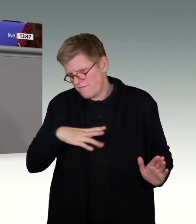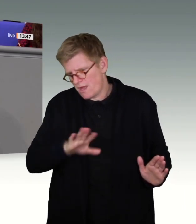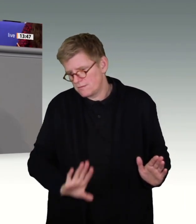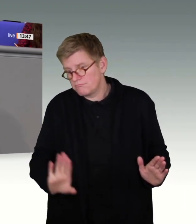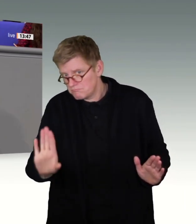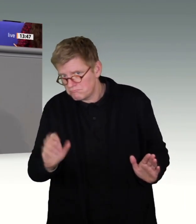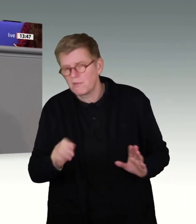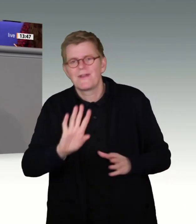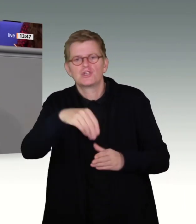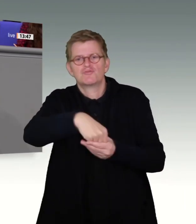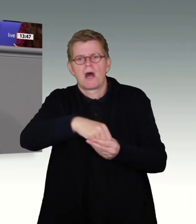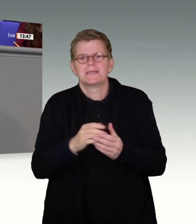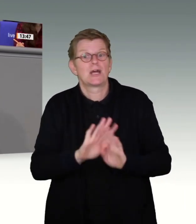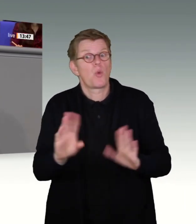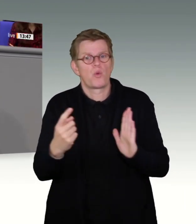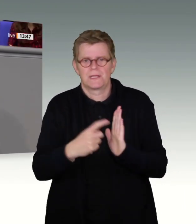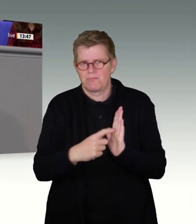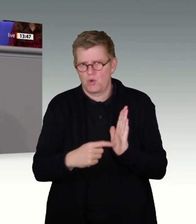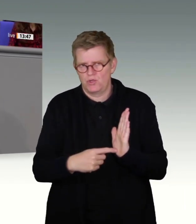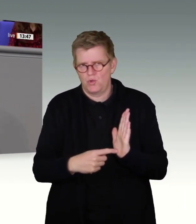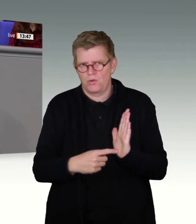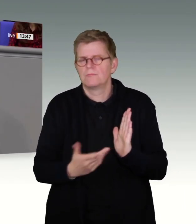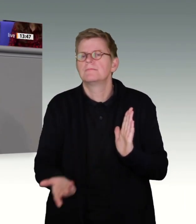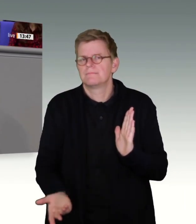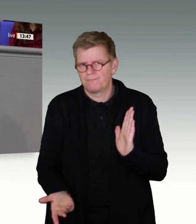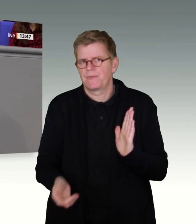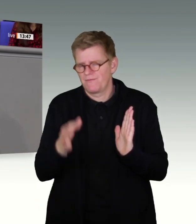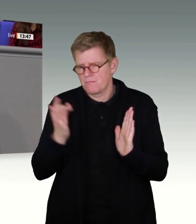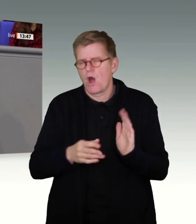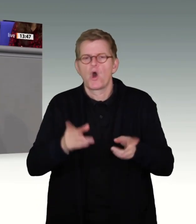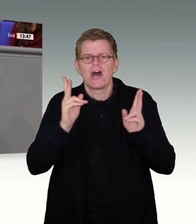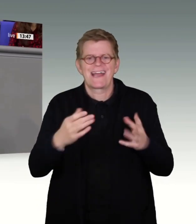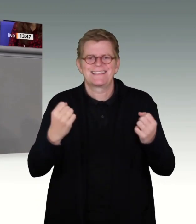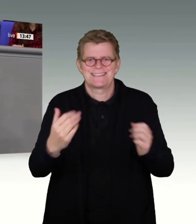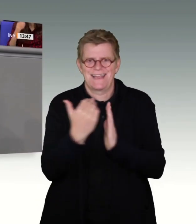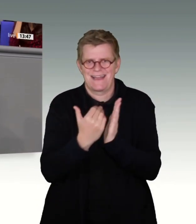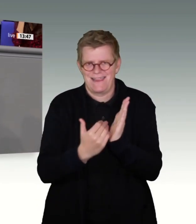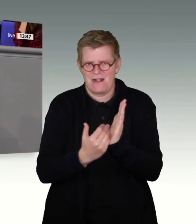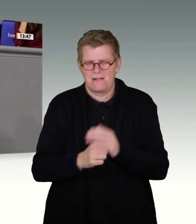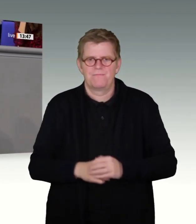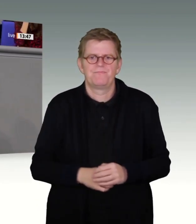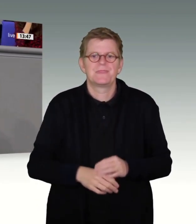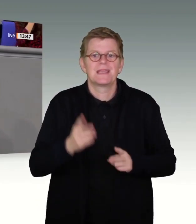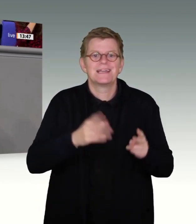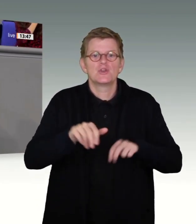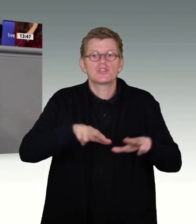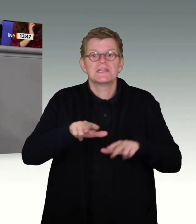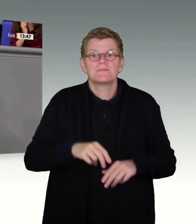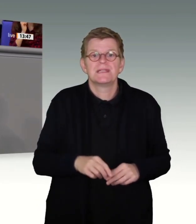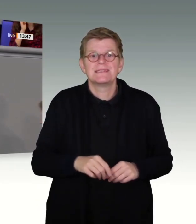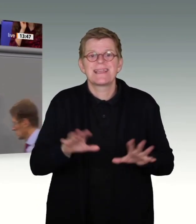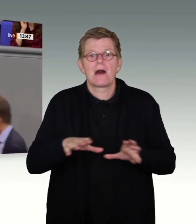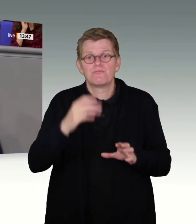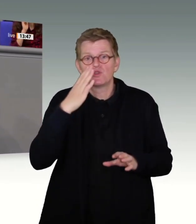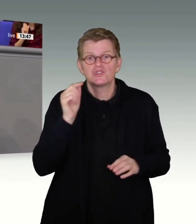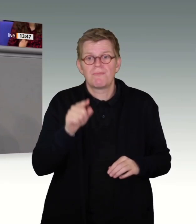beim anlasslosen Speichern von Daten sind, eine rechtssichere Regelung zu finden. Herr Justizminister Marco Buschmann hat innerhalb von kürzester Zeit